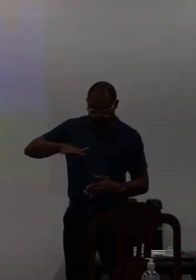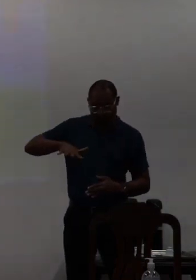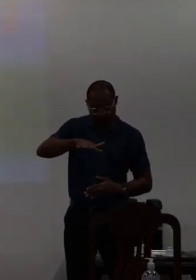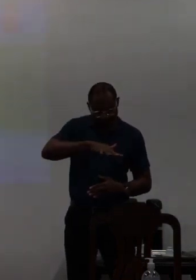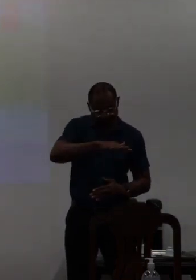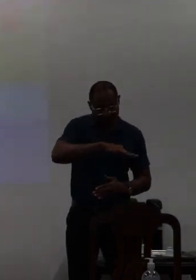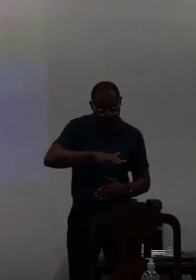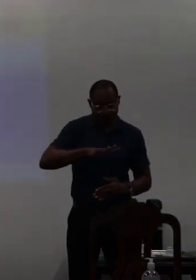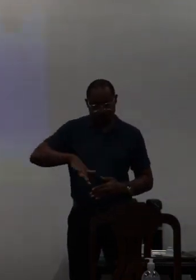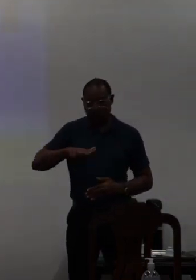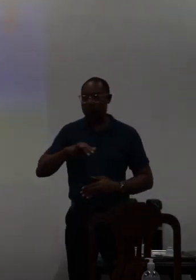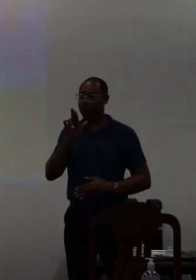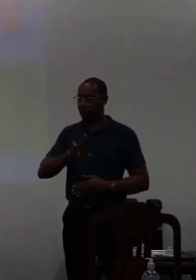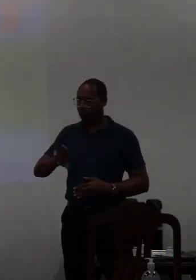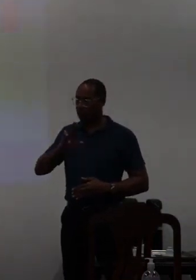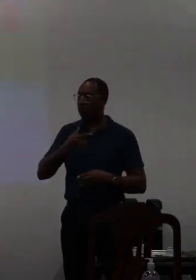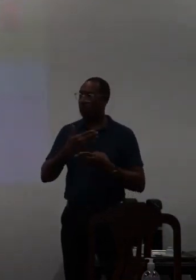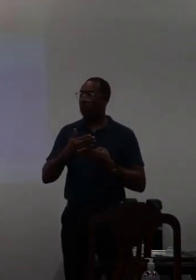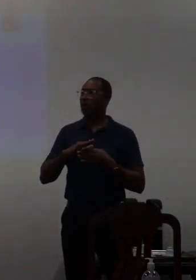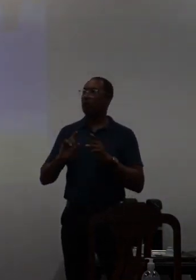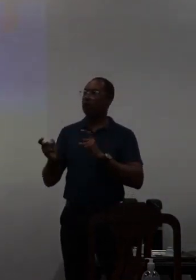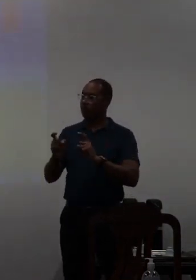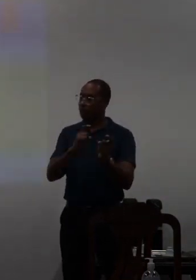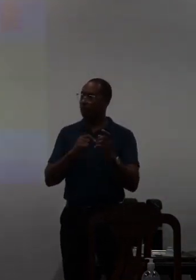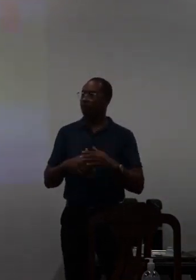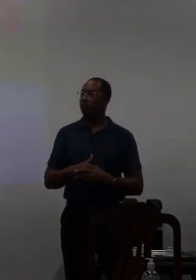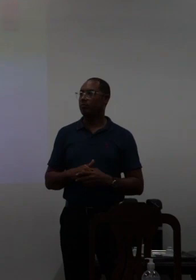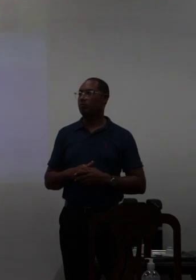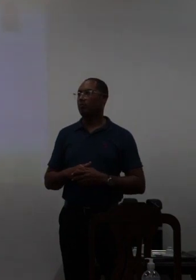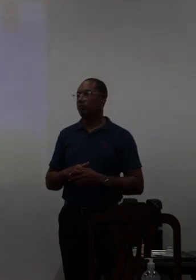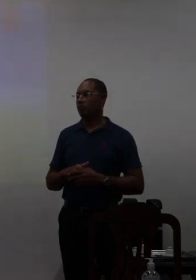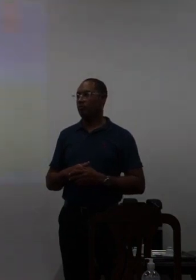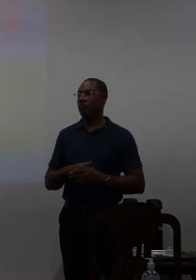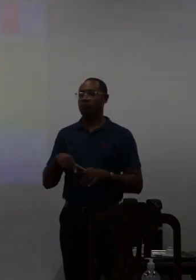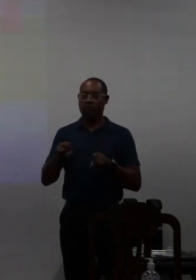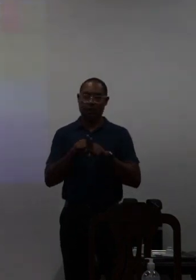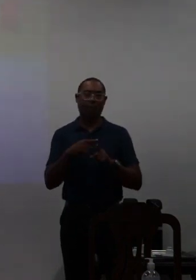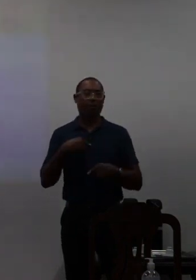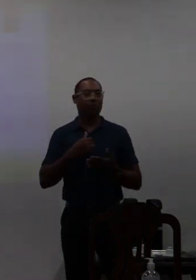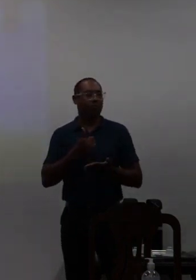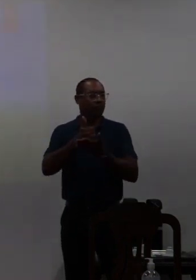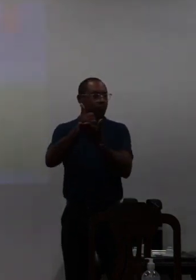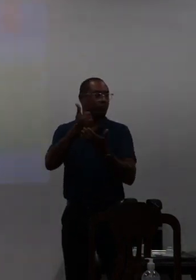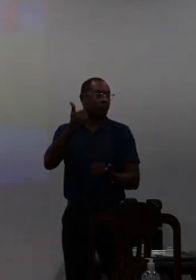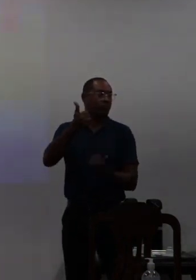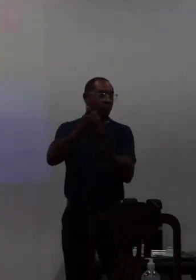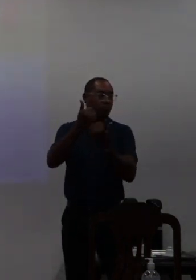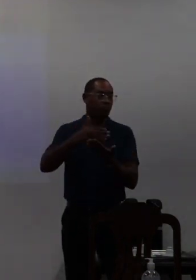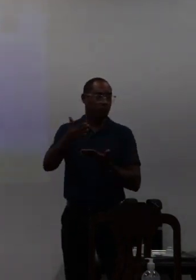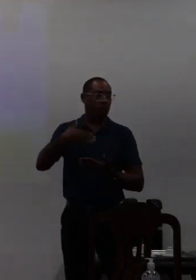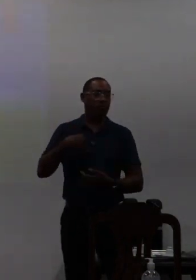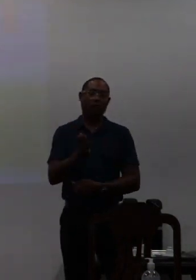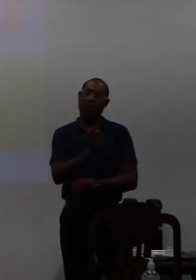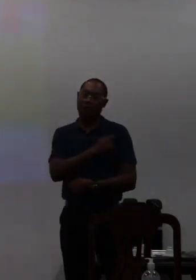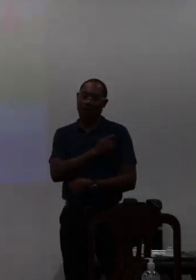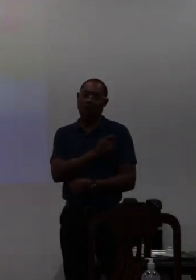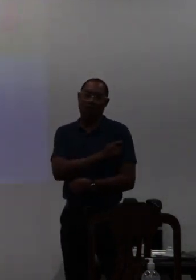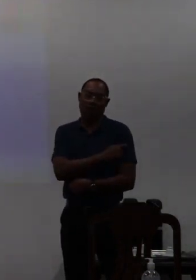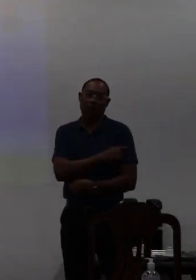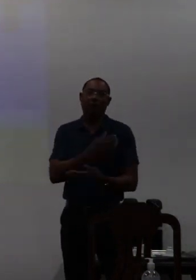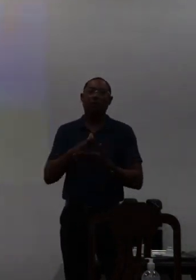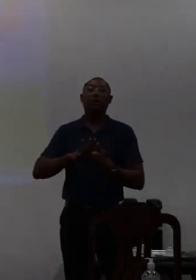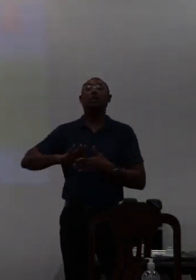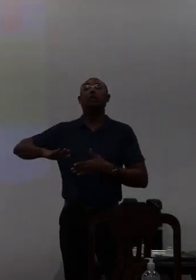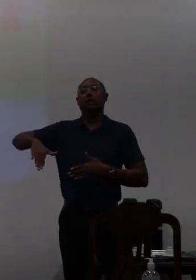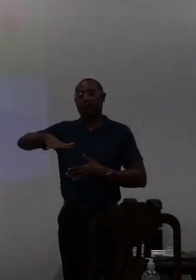da universidade de ciências de instituição e as centros que é estudante e só depois é que a gente vai partir para as outras